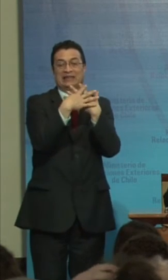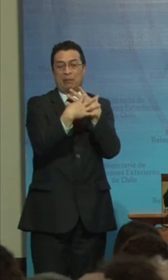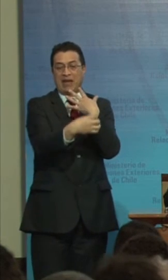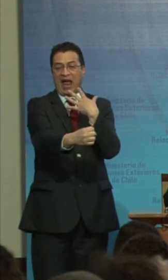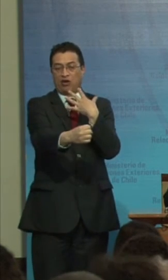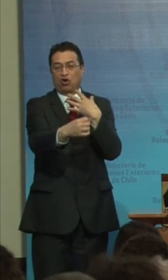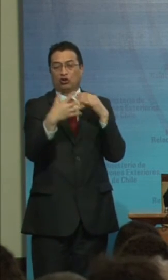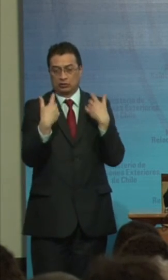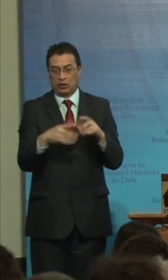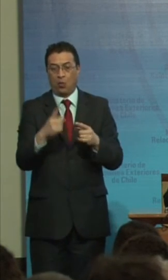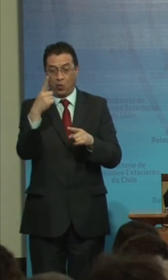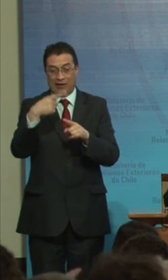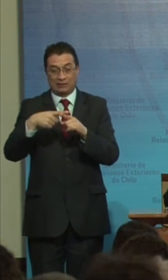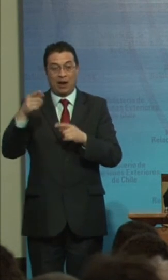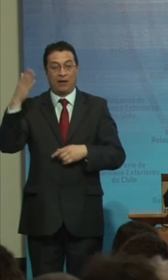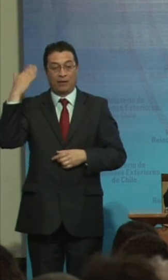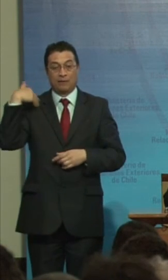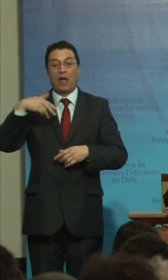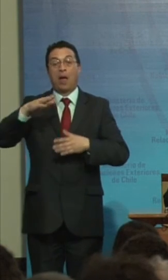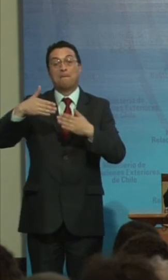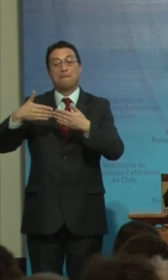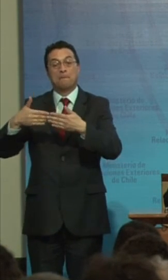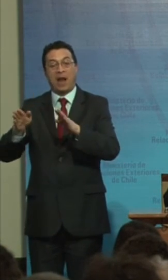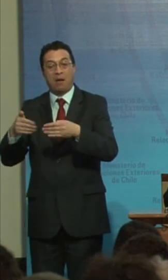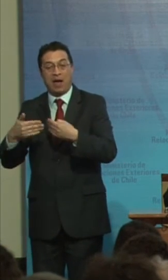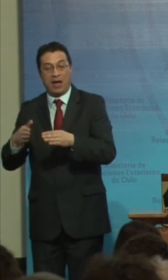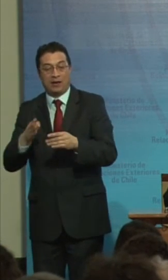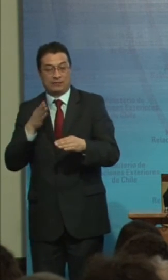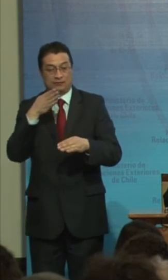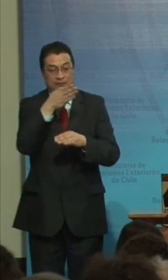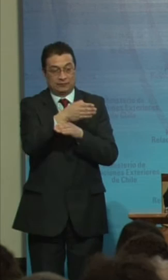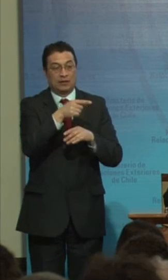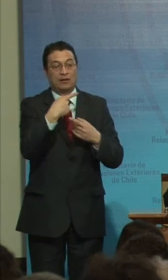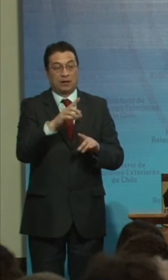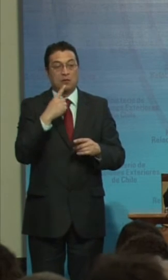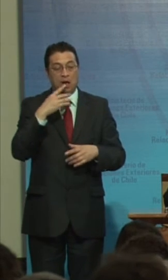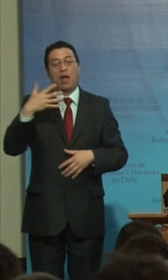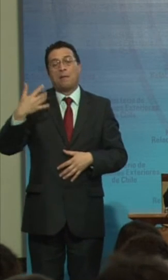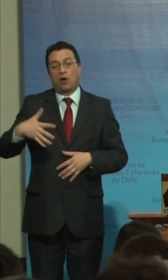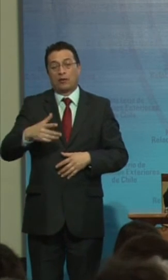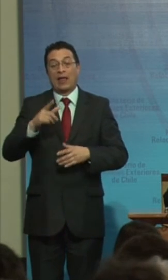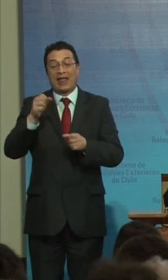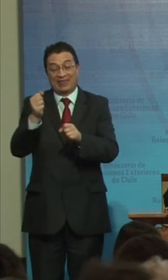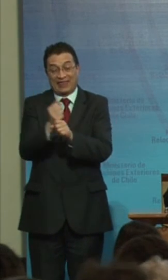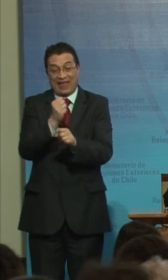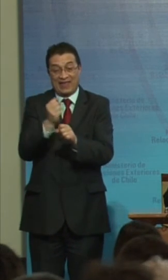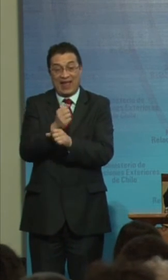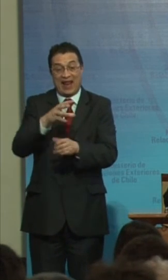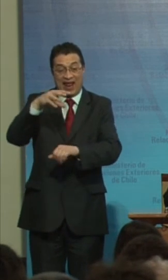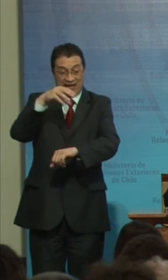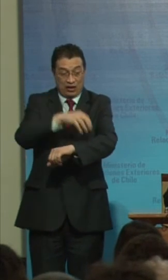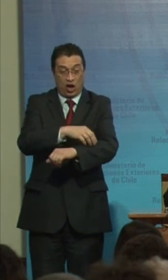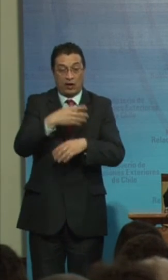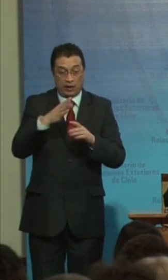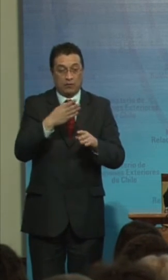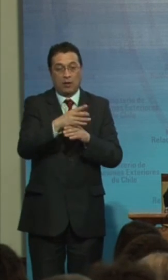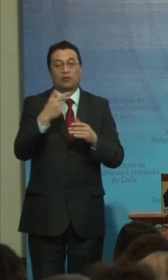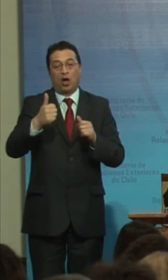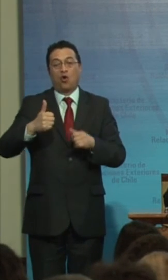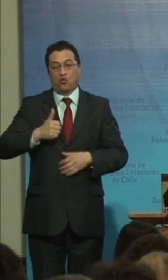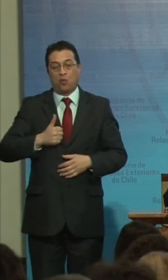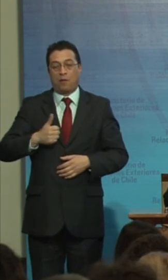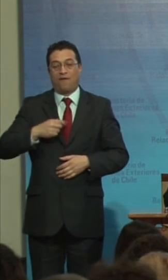Hace una semana Atrás En Panamá Y posterior A ese Gran taller Regional En Panamá Se cumplen Estas 20